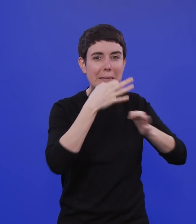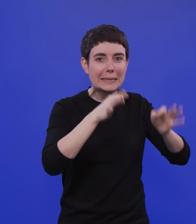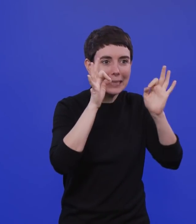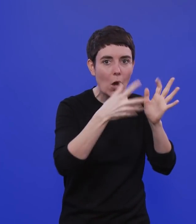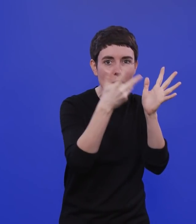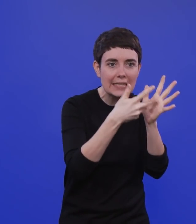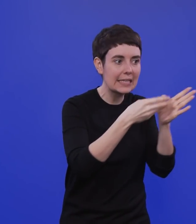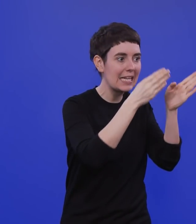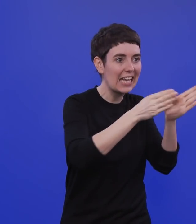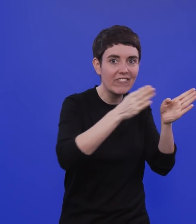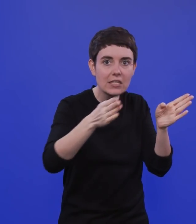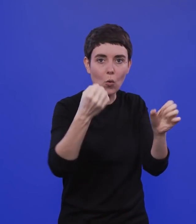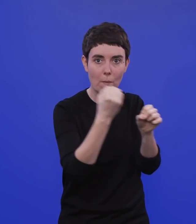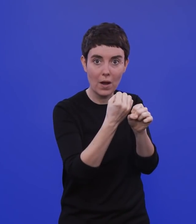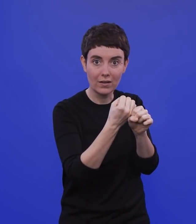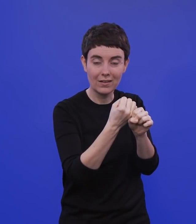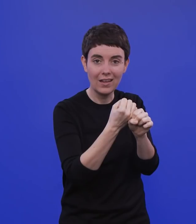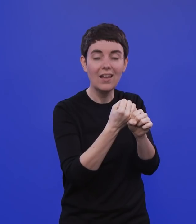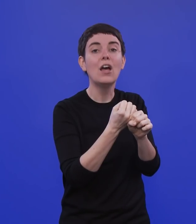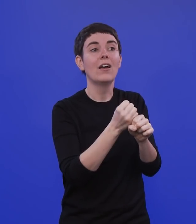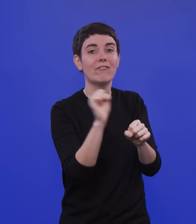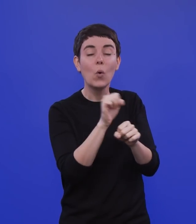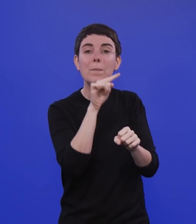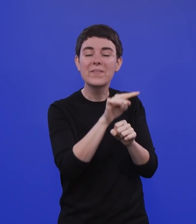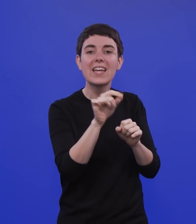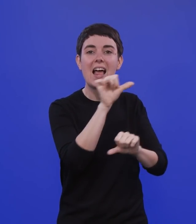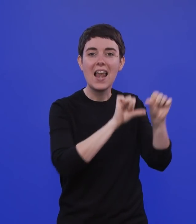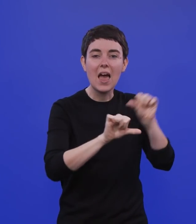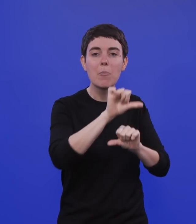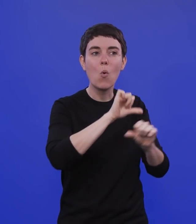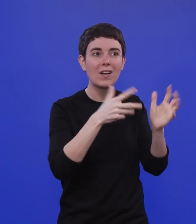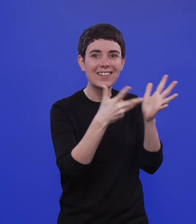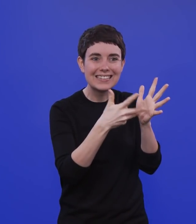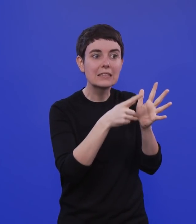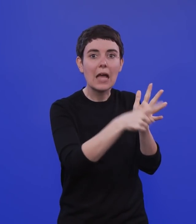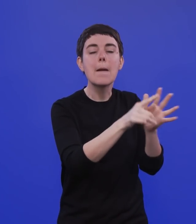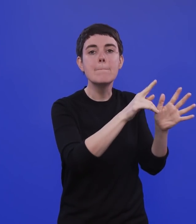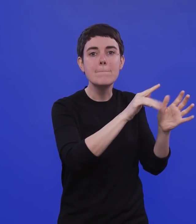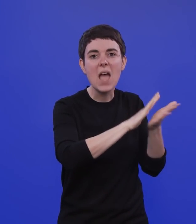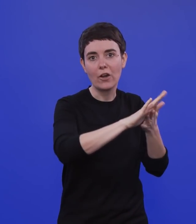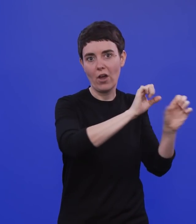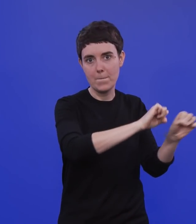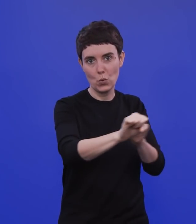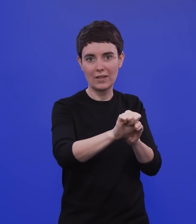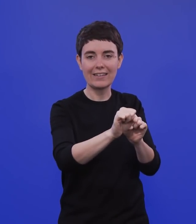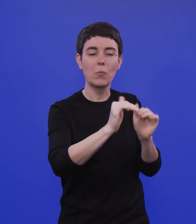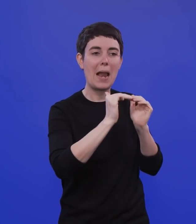Zentralisierung der Labortestung in diesen Ländern das ermöglicht. Das sind einfach kleinere Länder, da müssen man weniger Labore